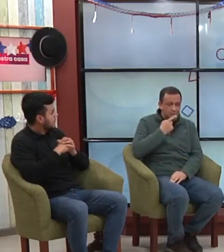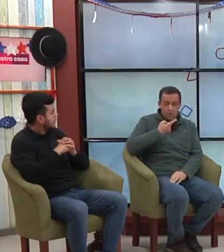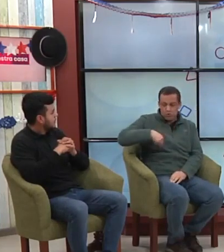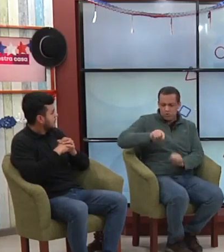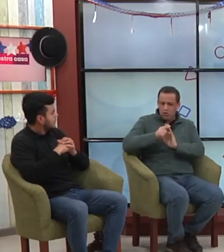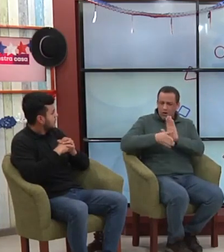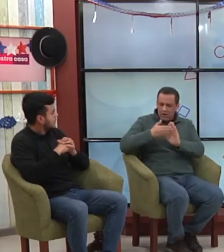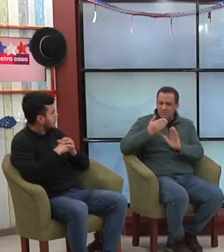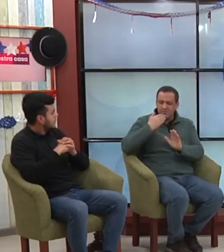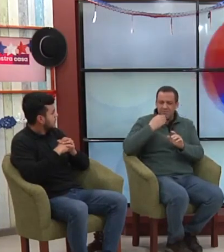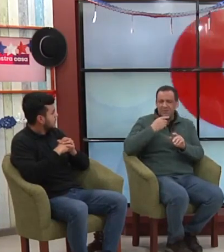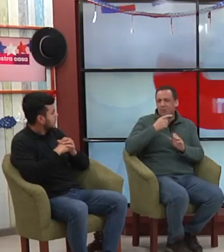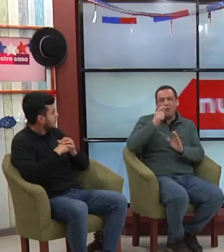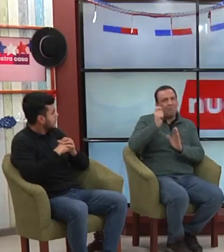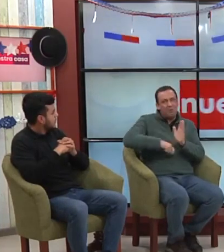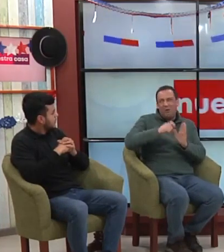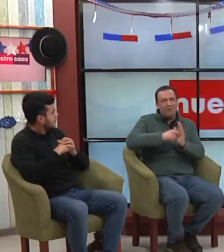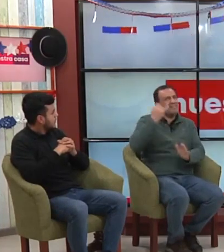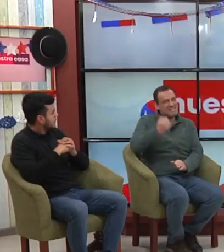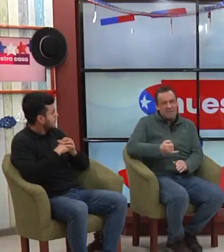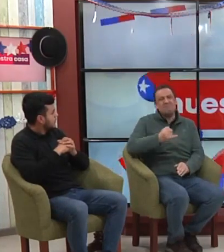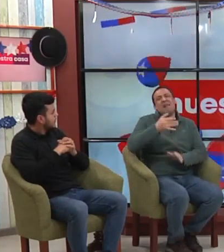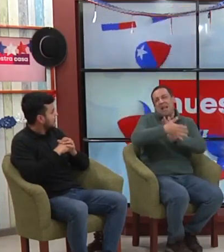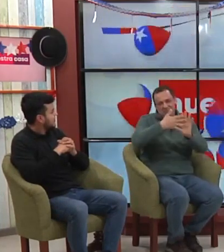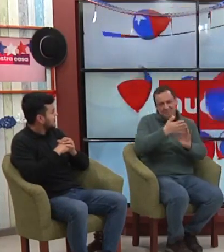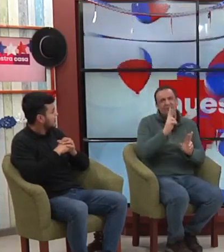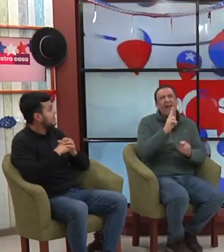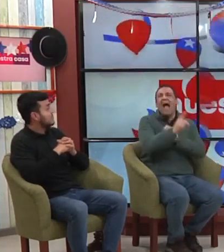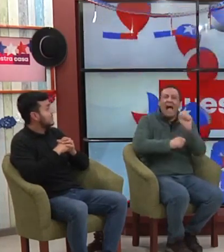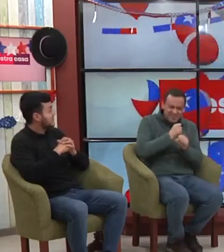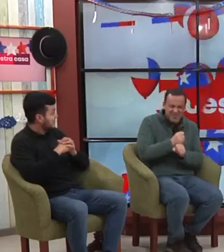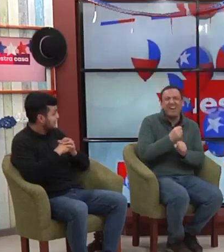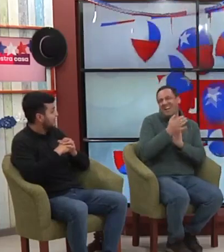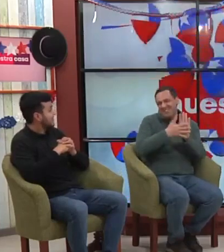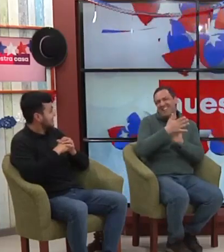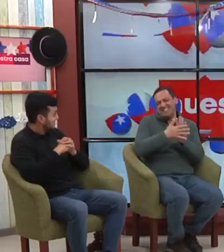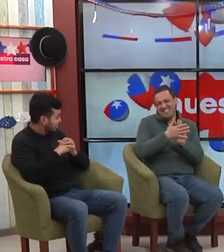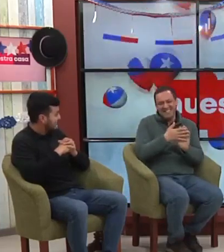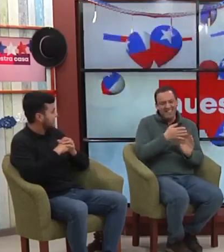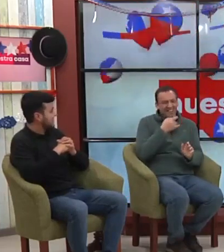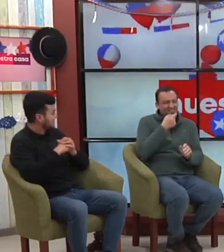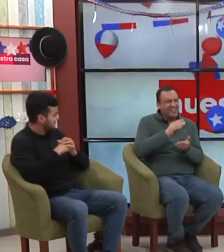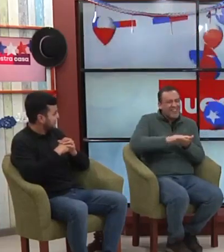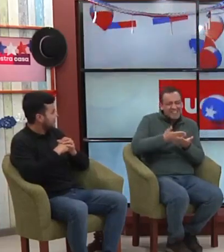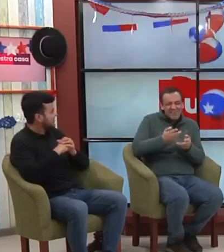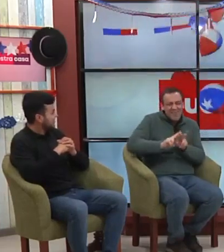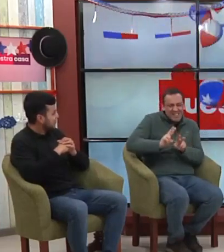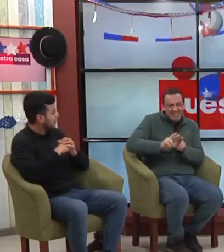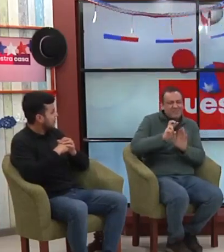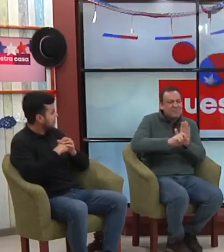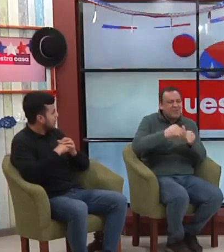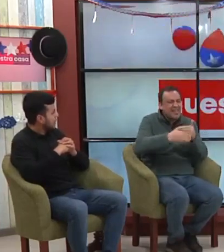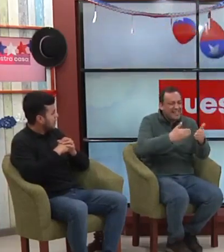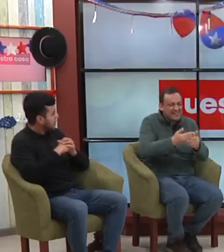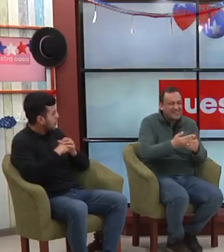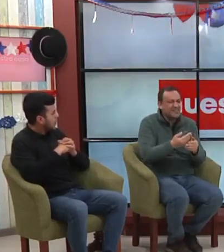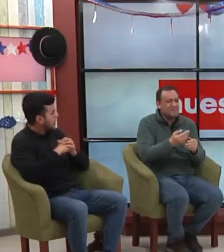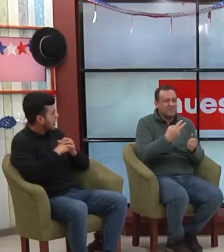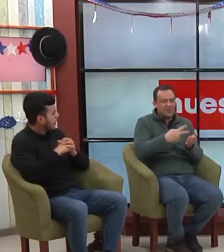es todo el mes y ojalá fuera todo el año pero cuéntanos en qué están ahora cuáles son los proyectos para lo que queda de 2023 y